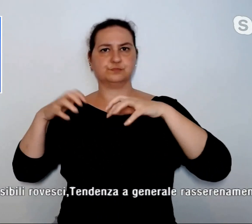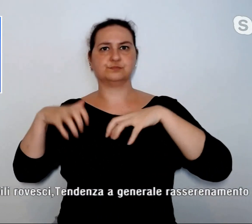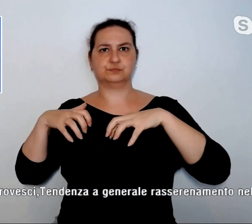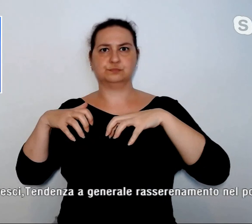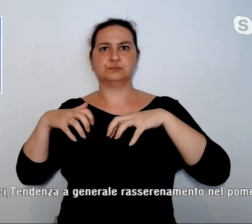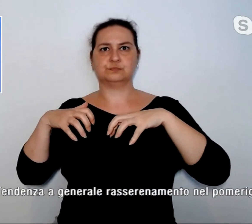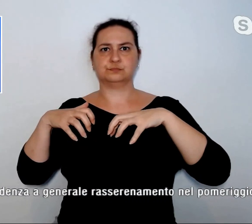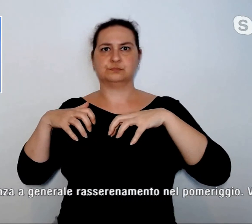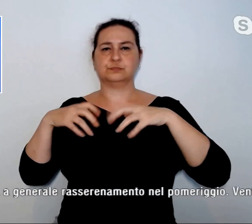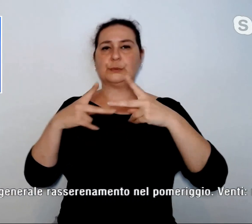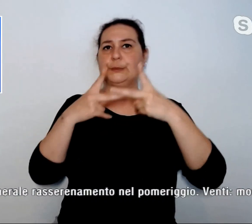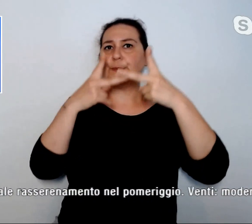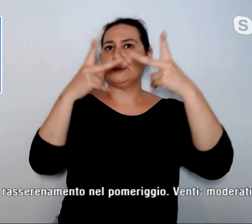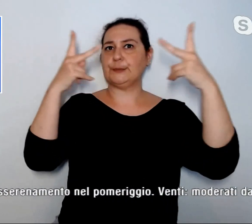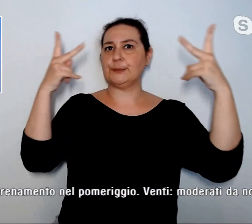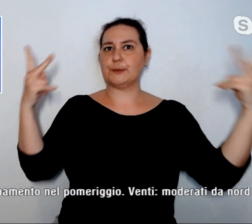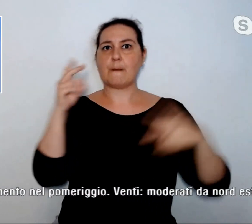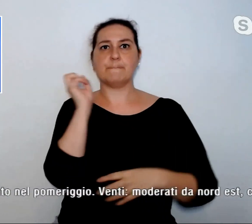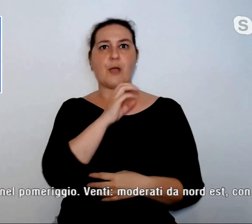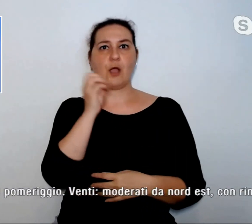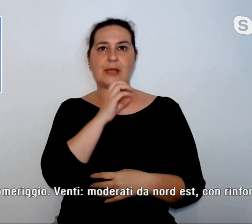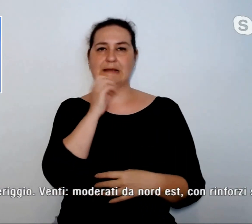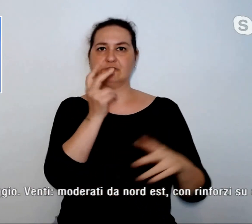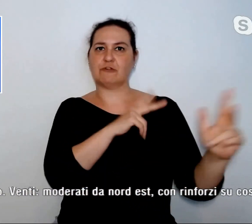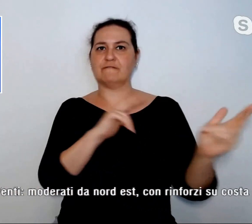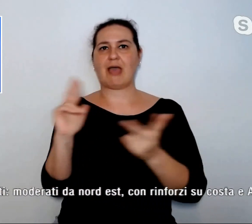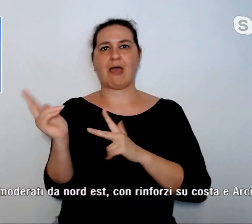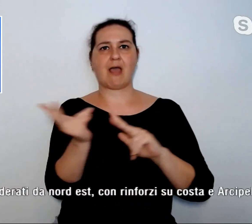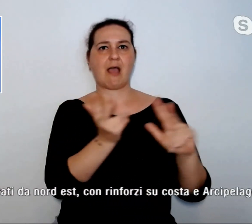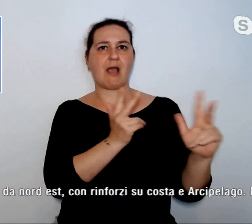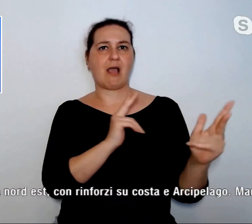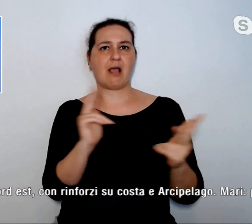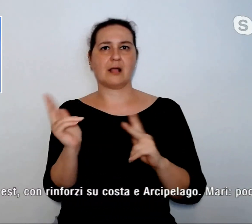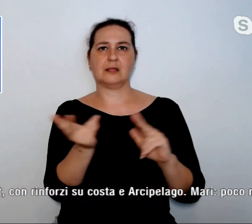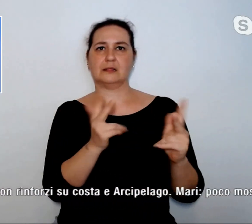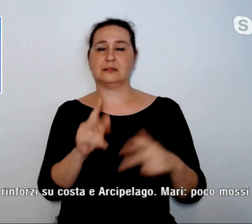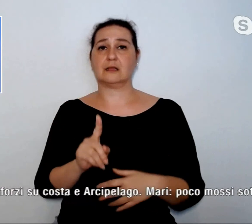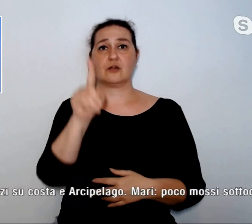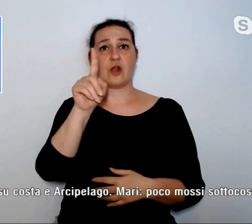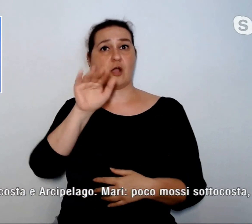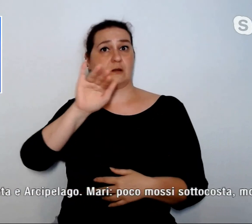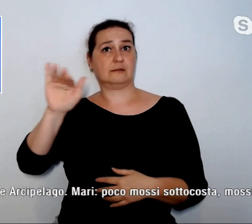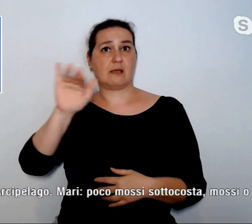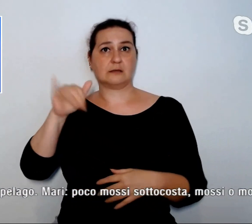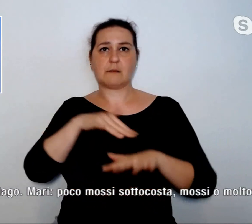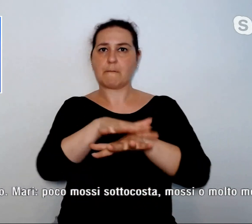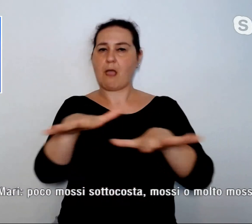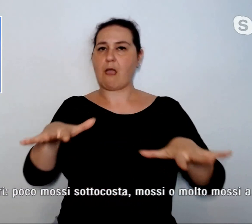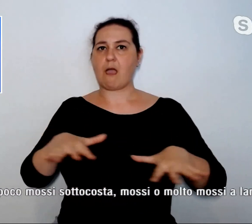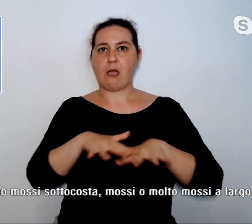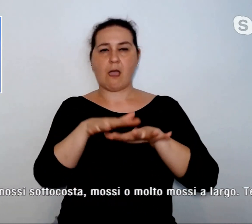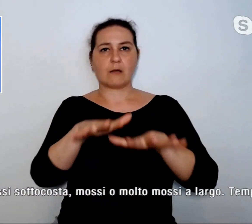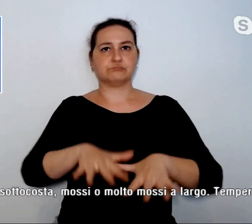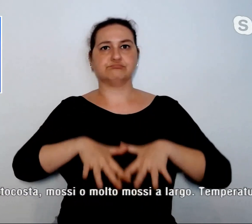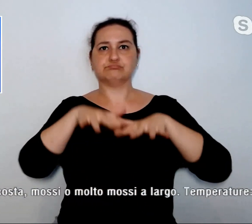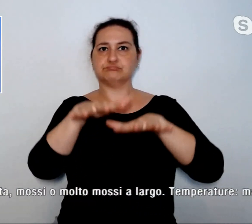rasserenamento nel pomeriggio. I venti sono moderati da nord-est, i mari poco mossi.